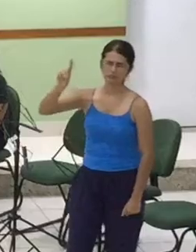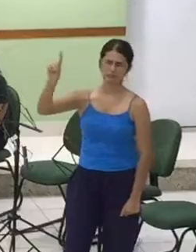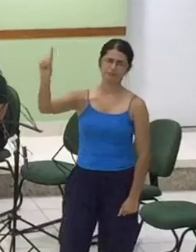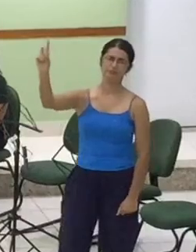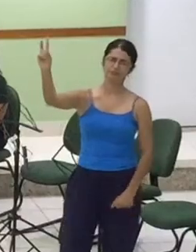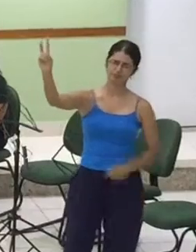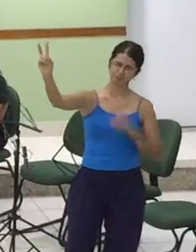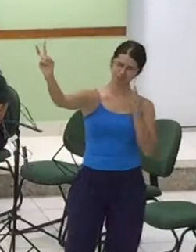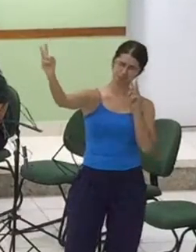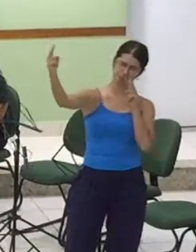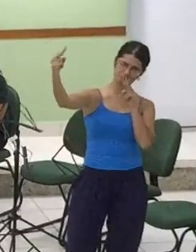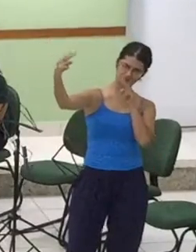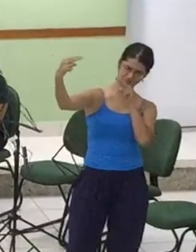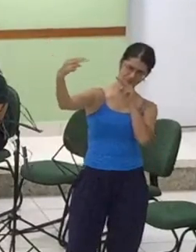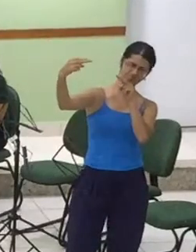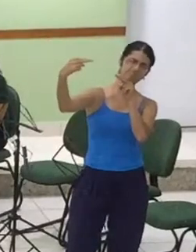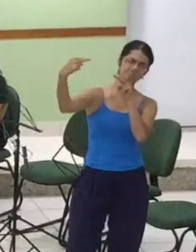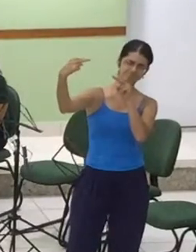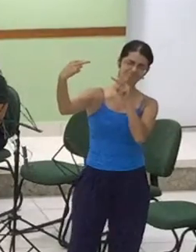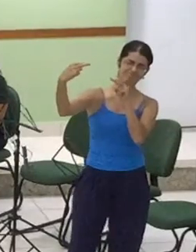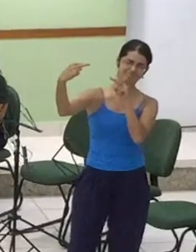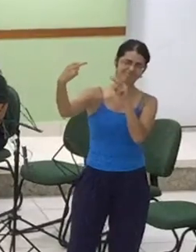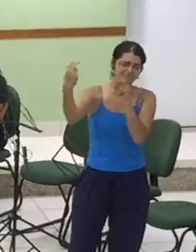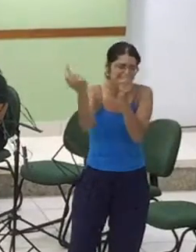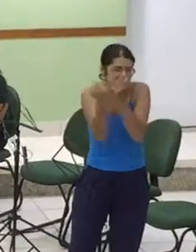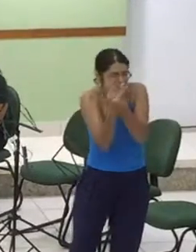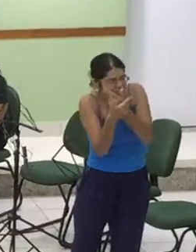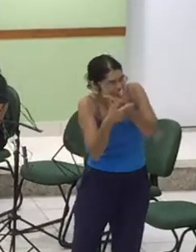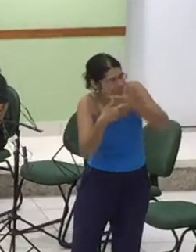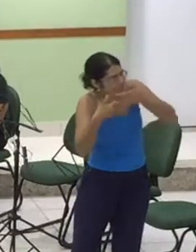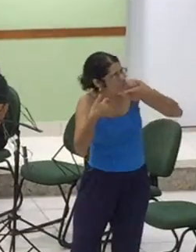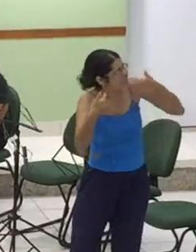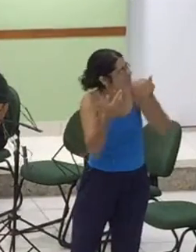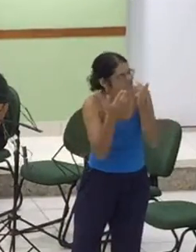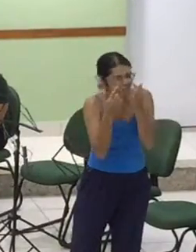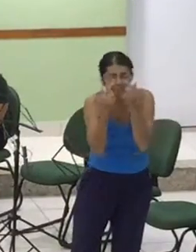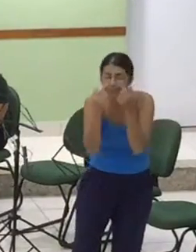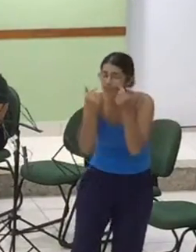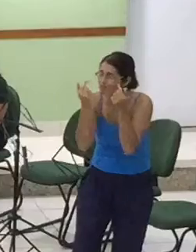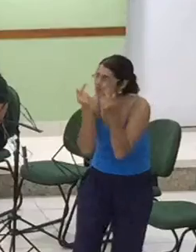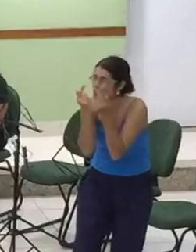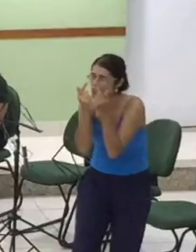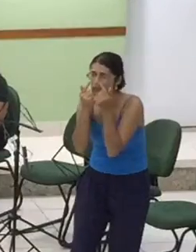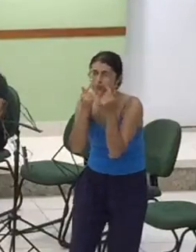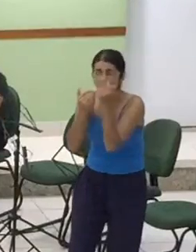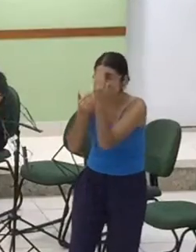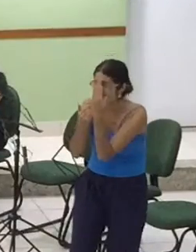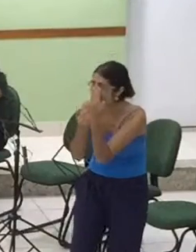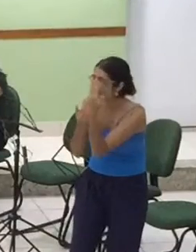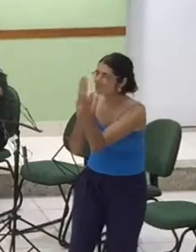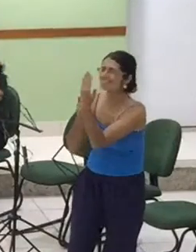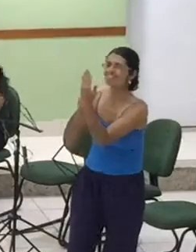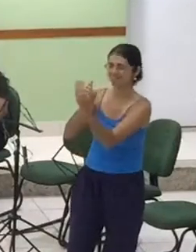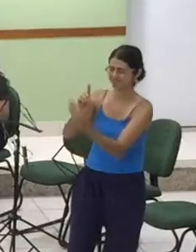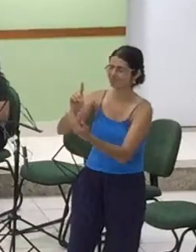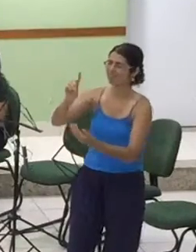Nos faz sorrir Nos faz chorar Nos faz perder para ganhar